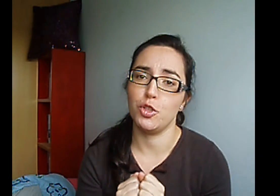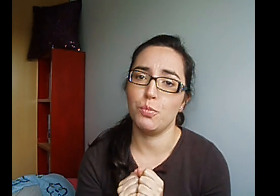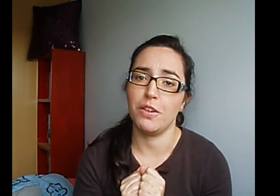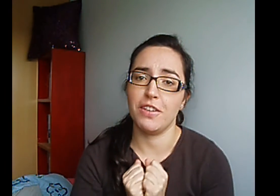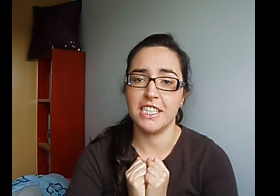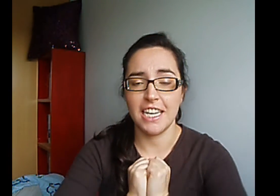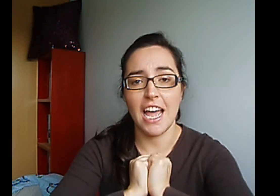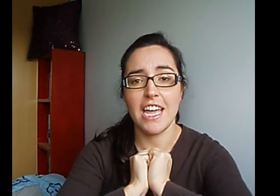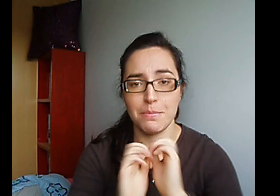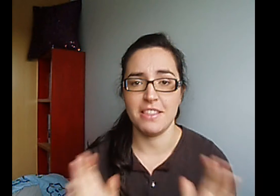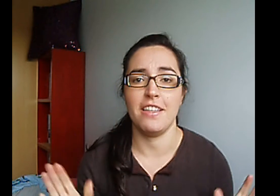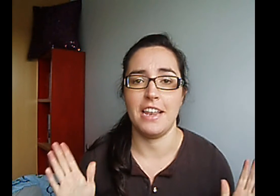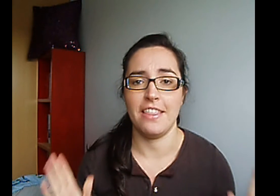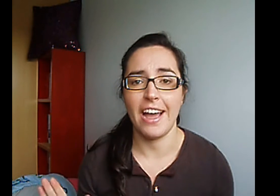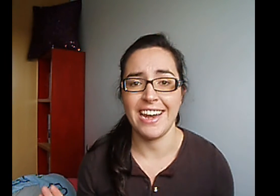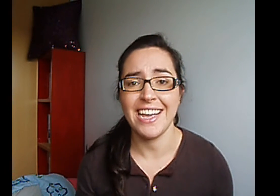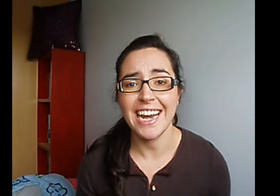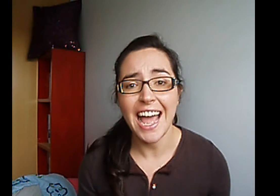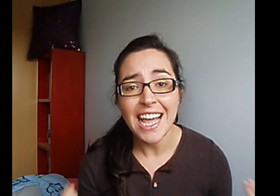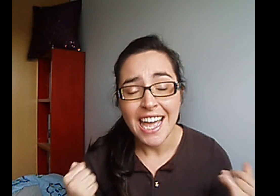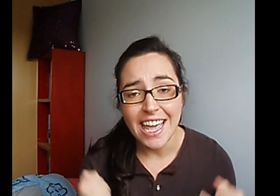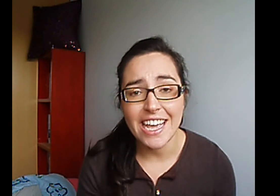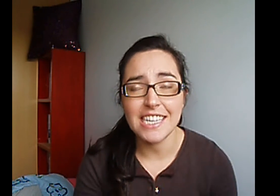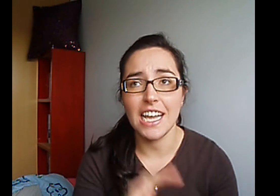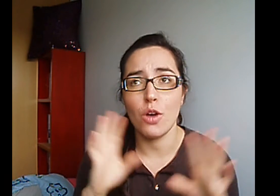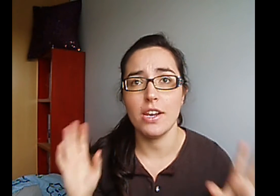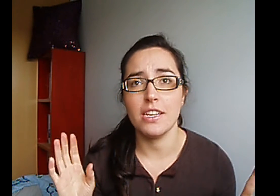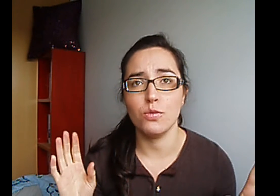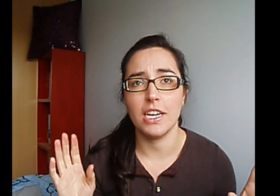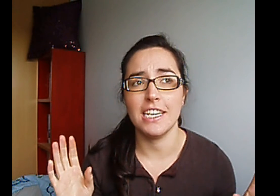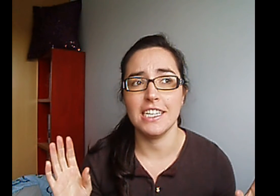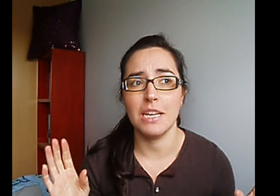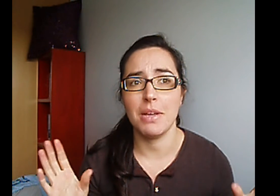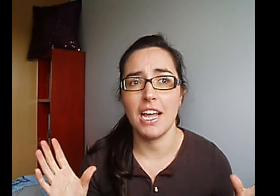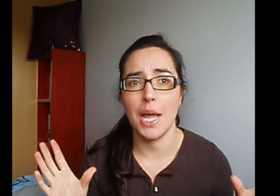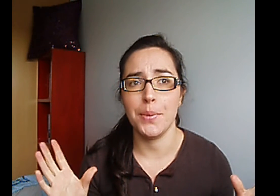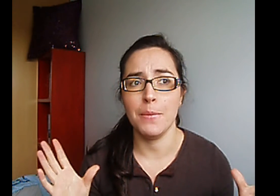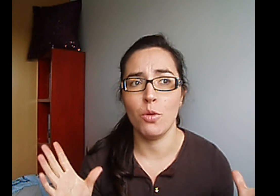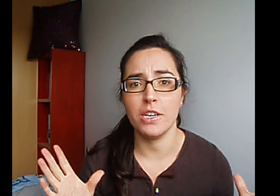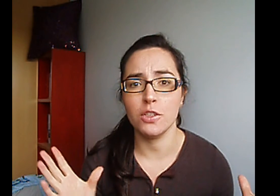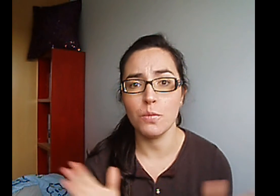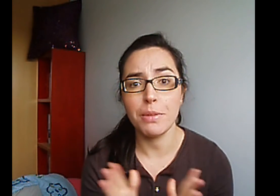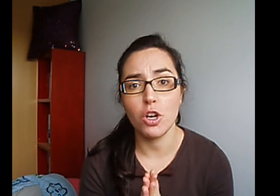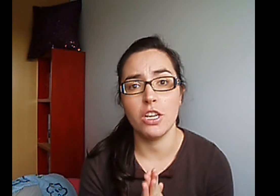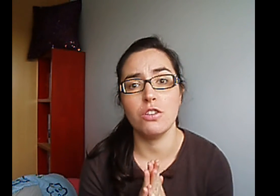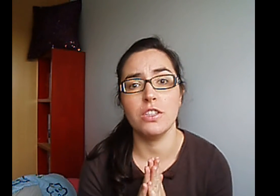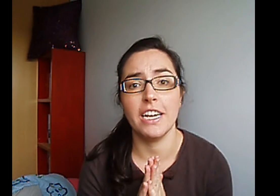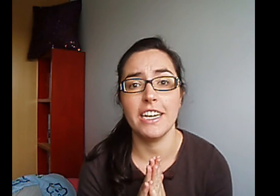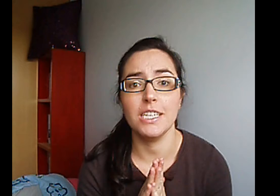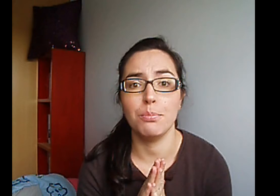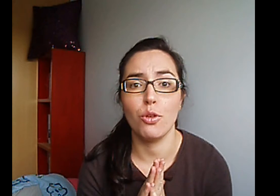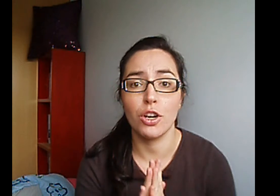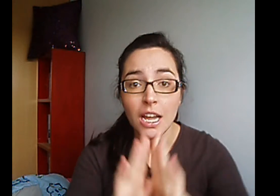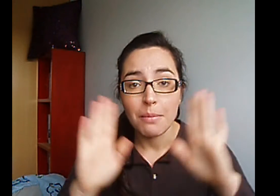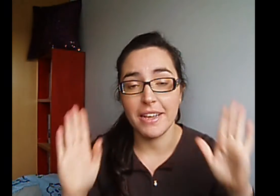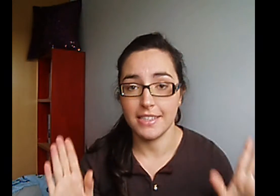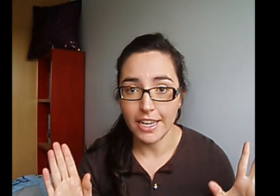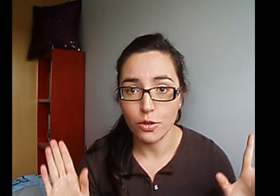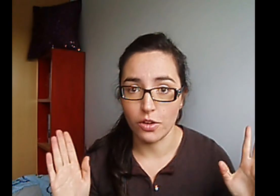superfans De la hermandad de la daga negra Es ahora Su canal se llama Abby Morrison Pero la encontraréis por My Psycho